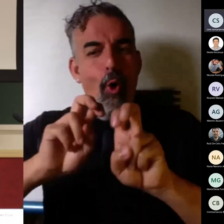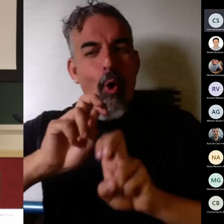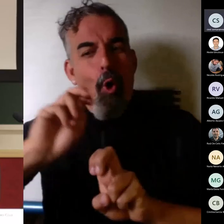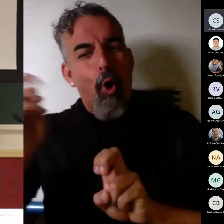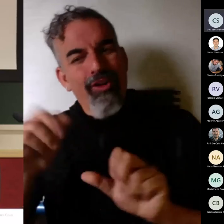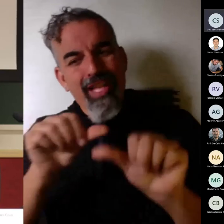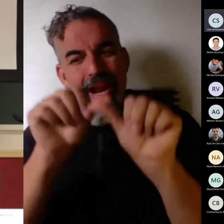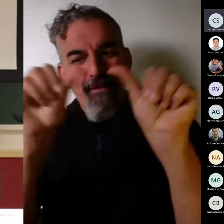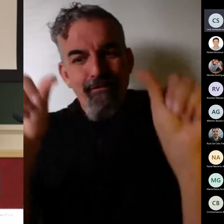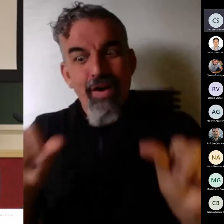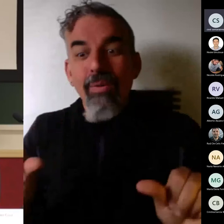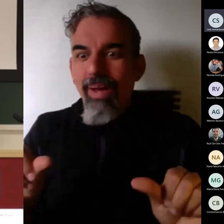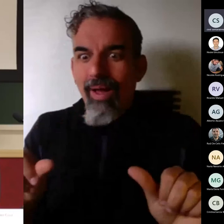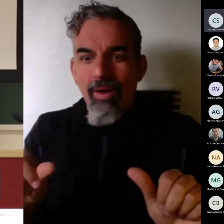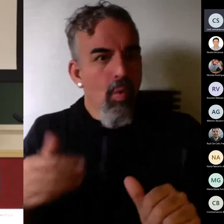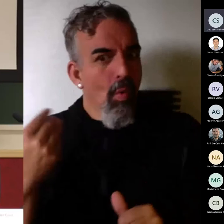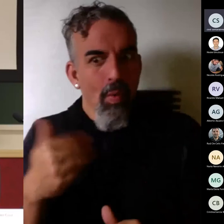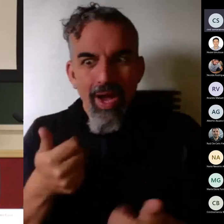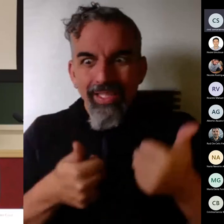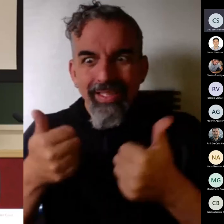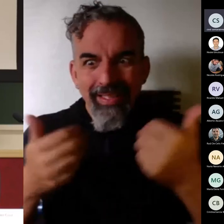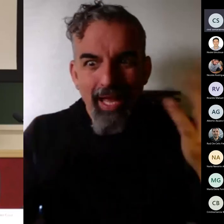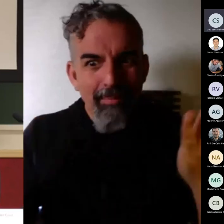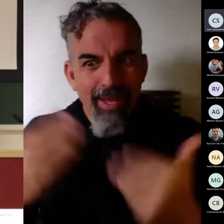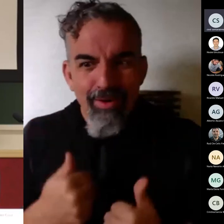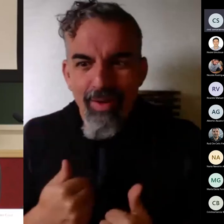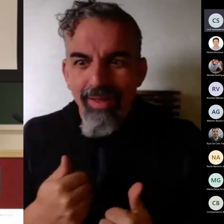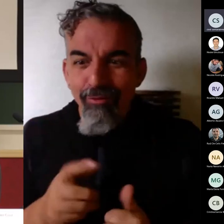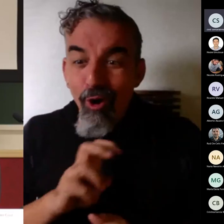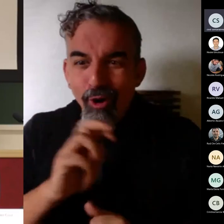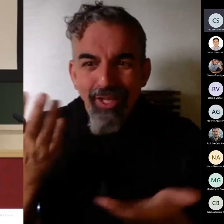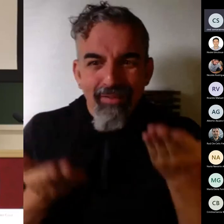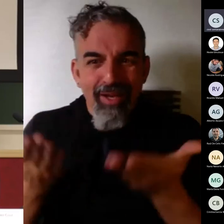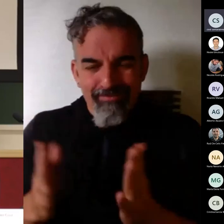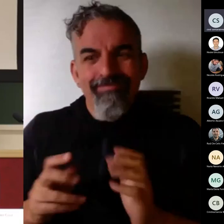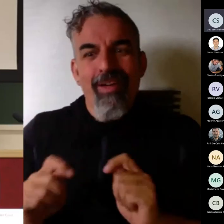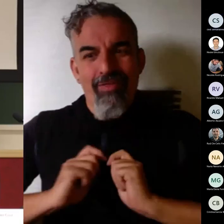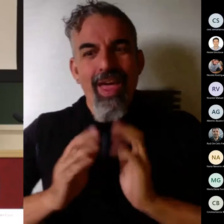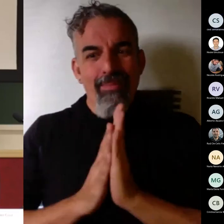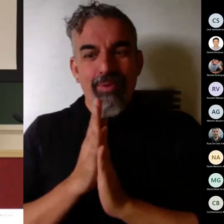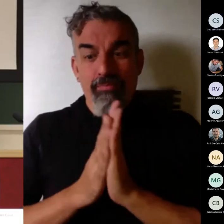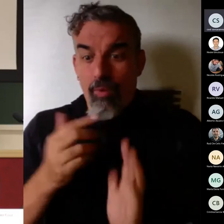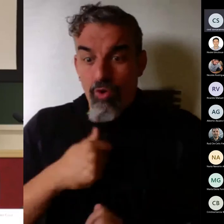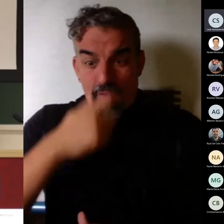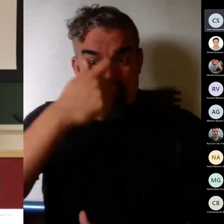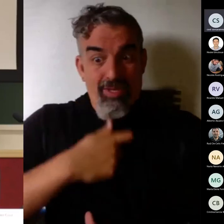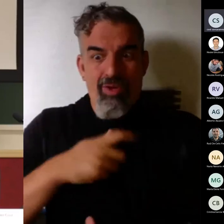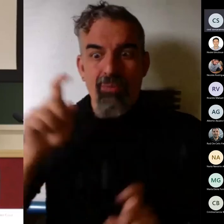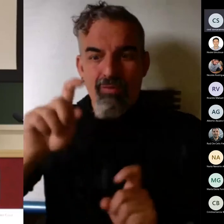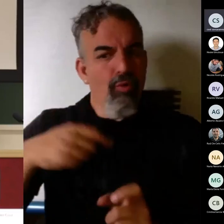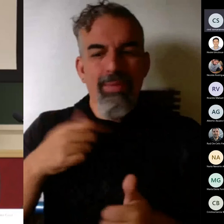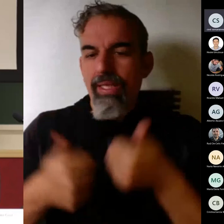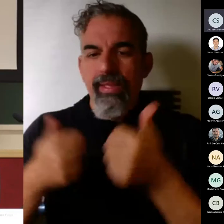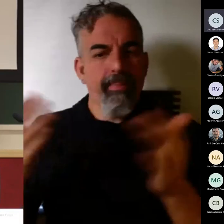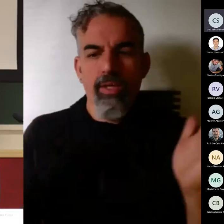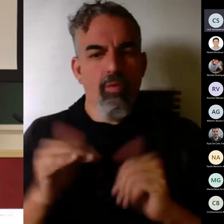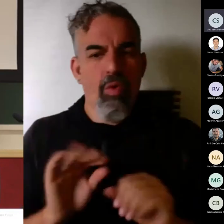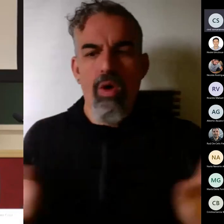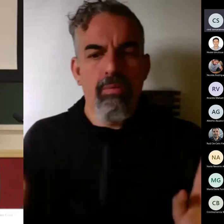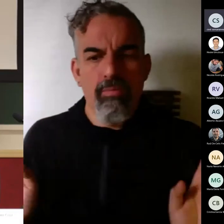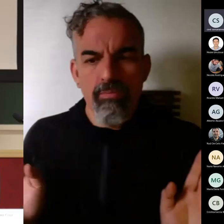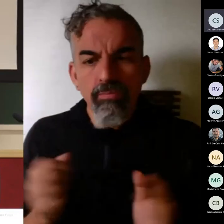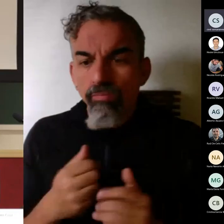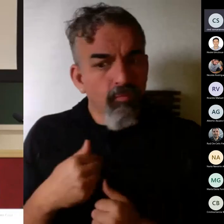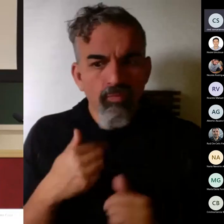Dios les motiva porque ya dejan de hacer exámenes yo no hago exámenes bueno exámenes el